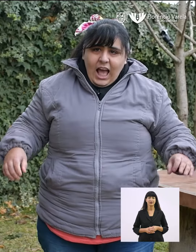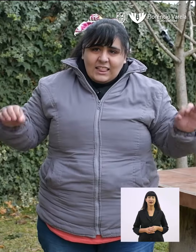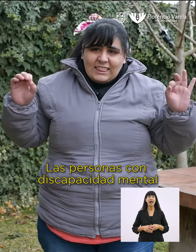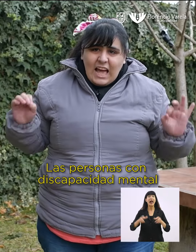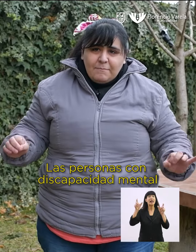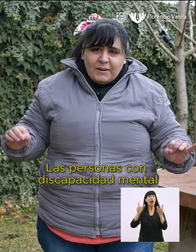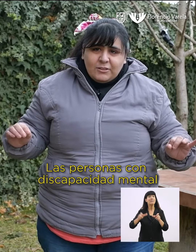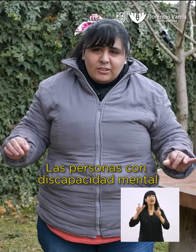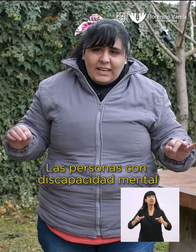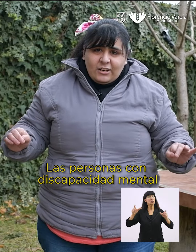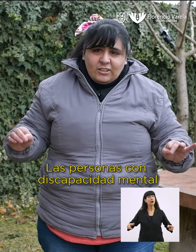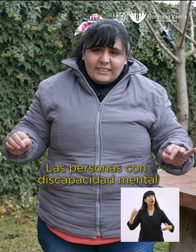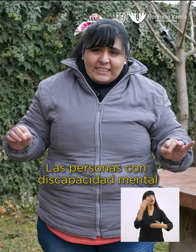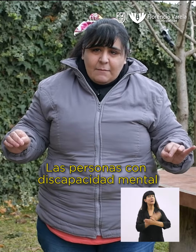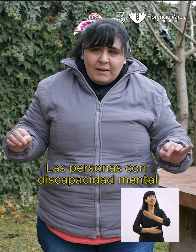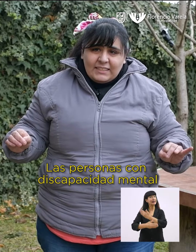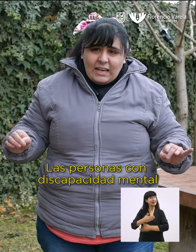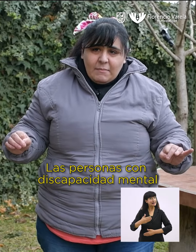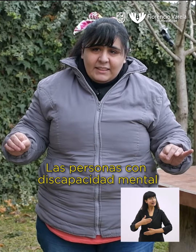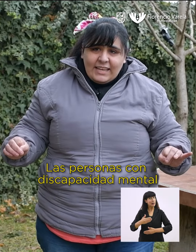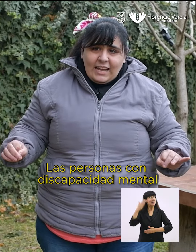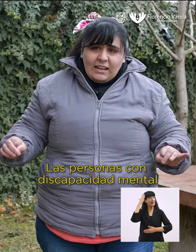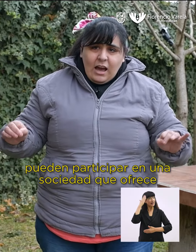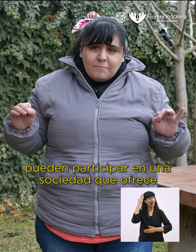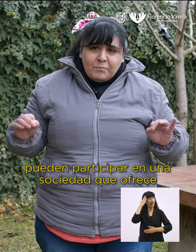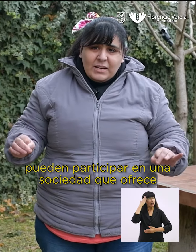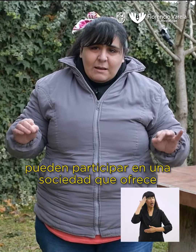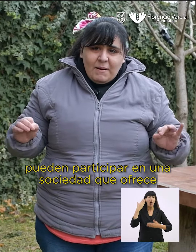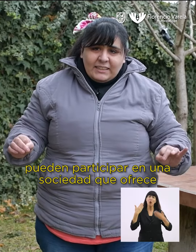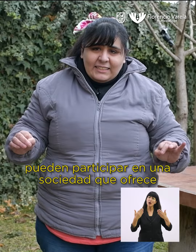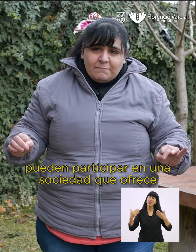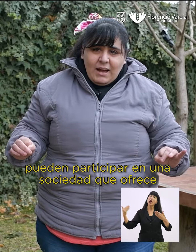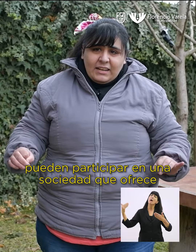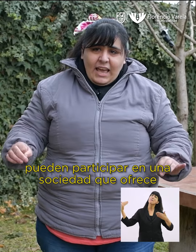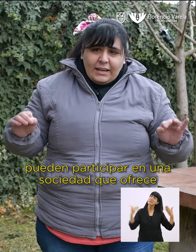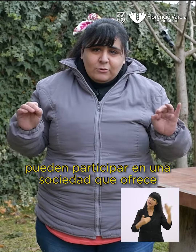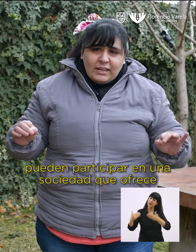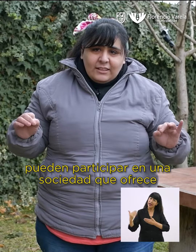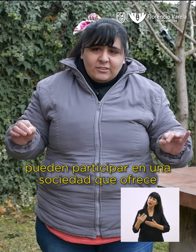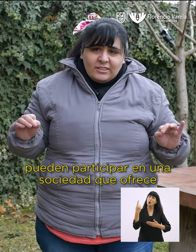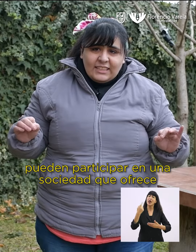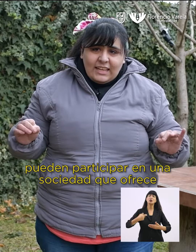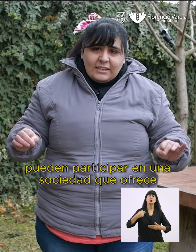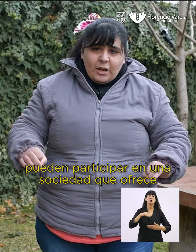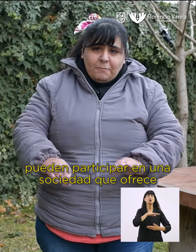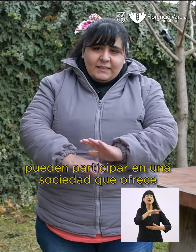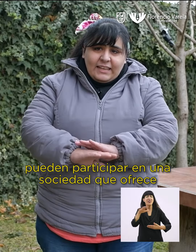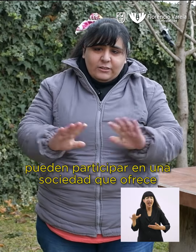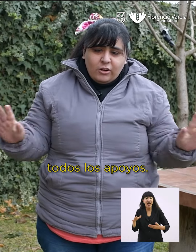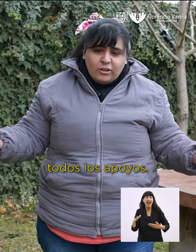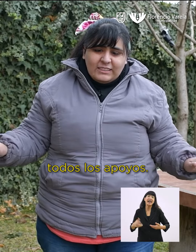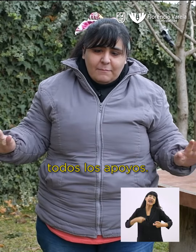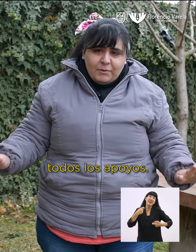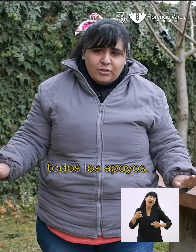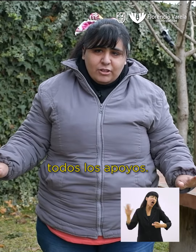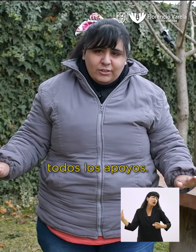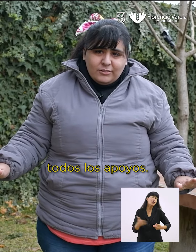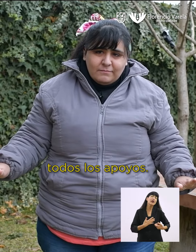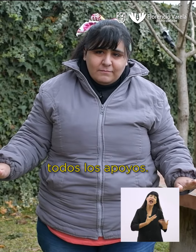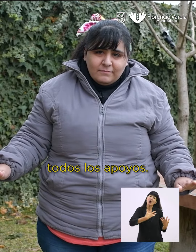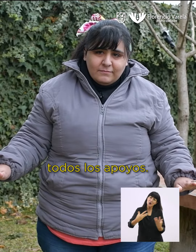La persona con discapacidad mental puede participar en una sociedad que ofrece todos los